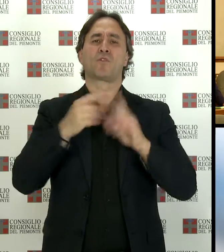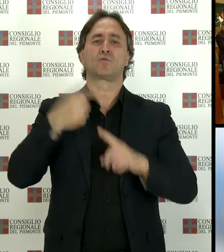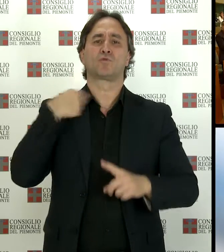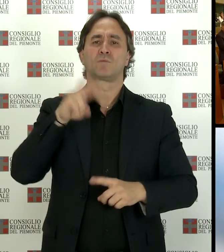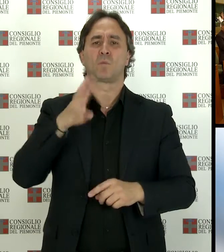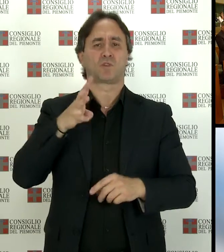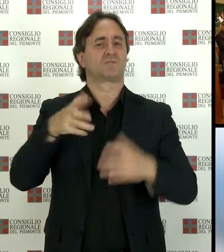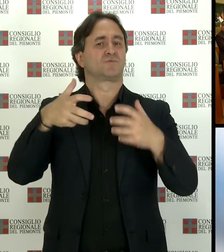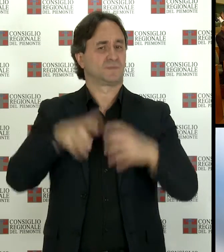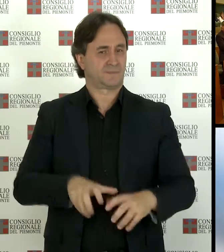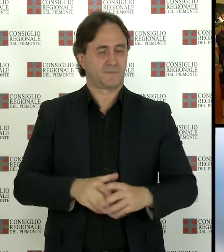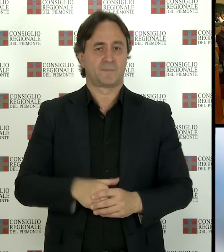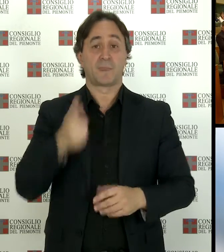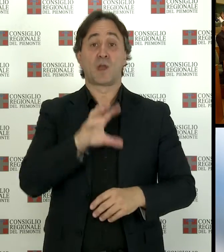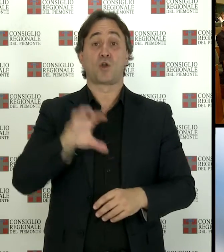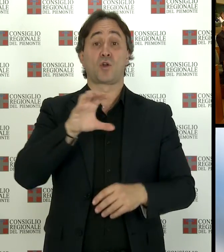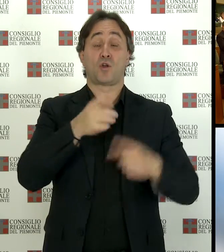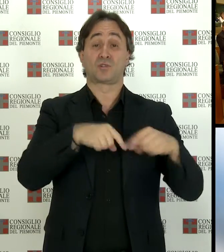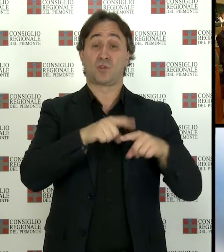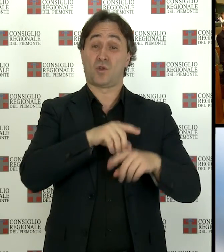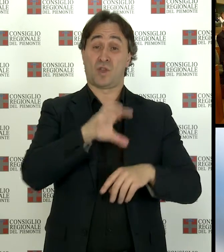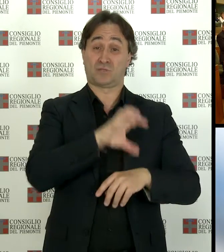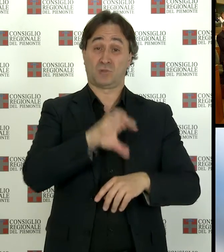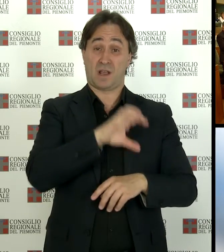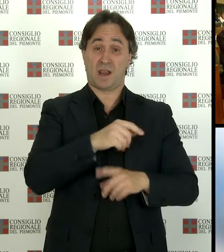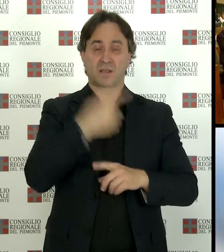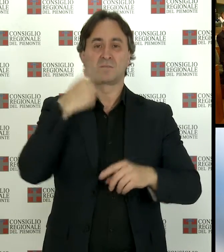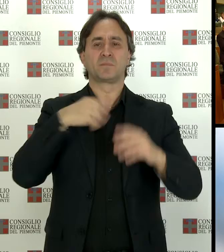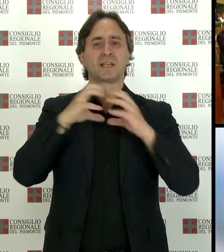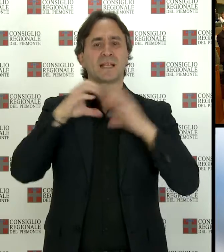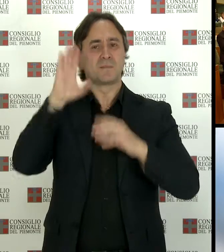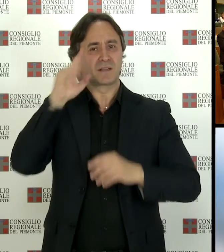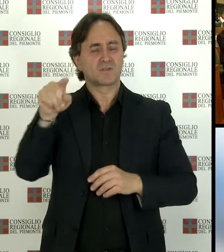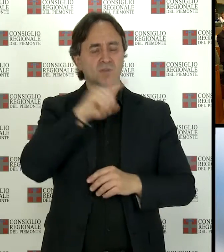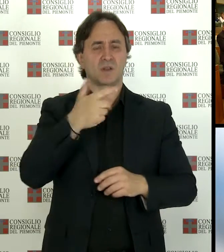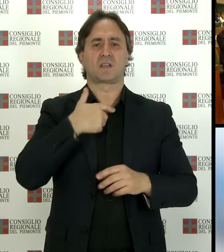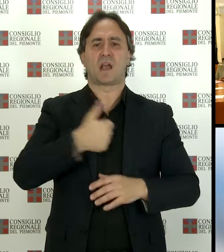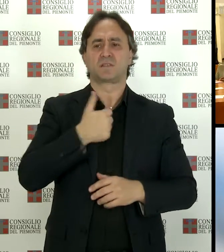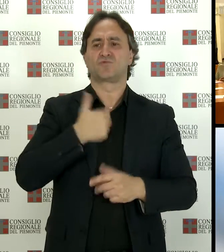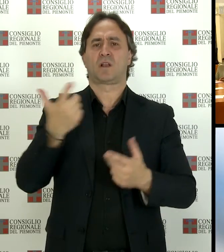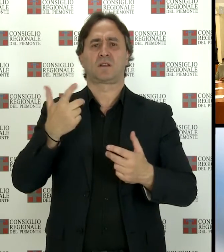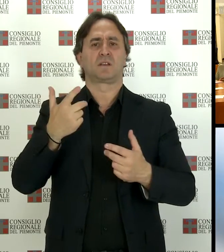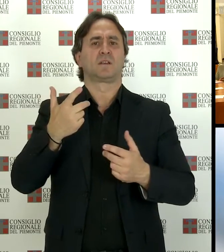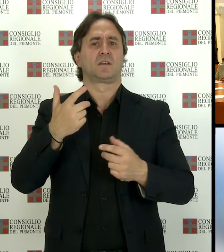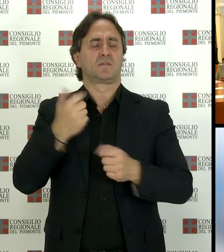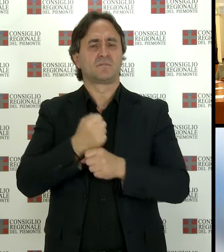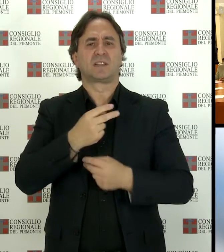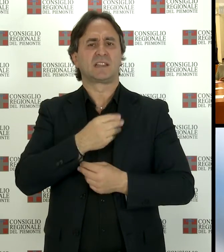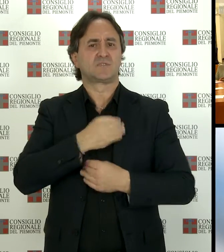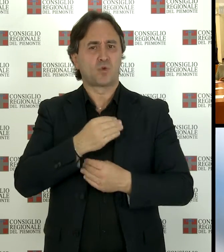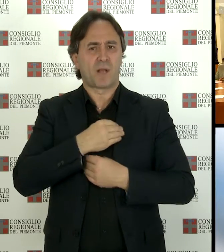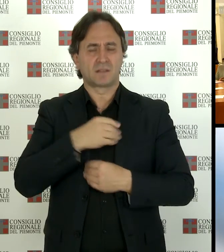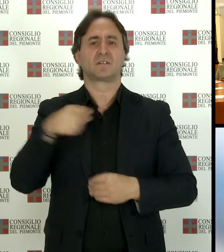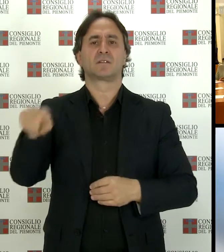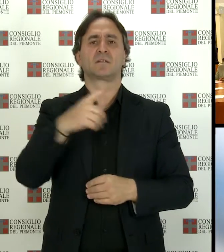Il Consiglio regionale ha poi voluto ricordare anche gli imprenditori, artigiani, operai e disoccupati che hanno scelto di togliersi la